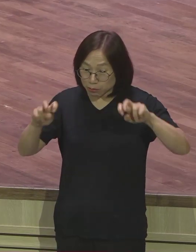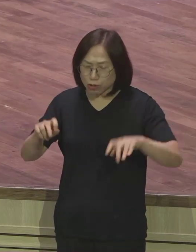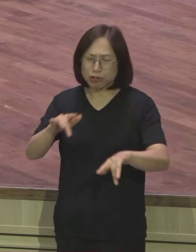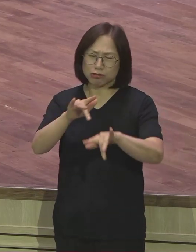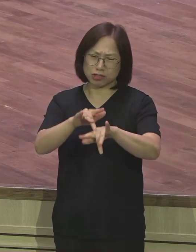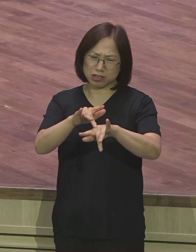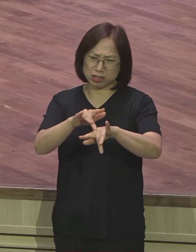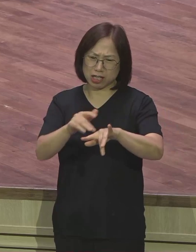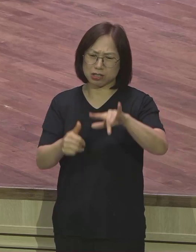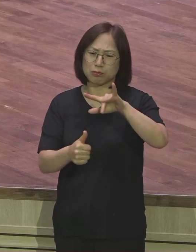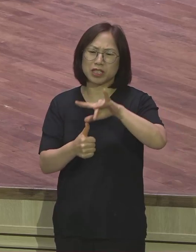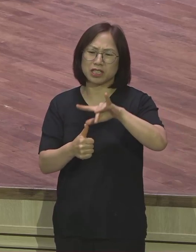랩몬트